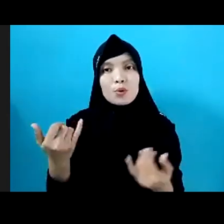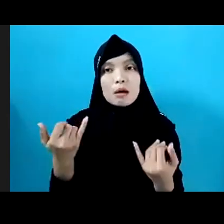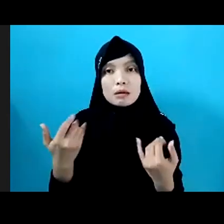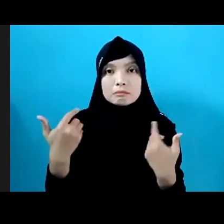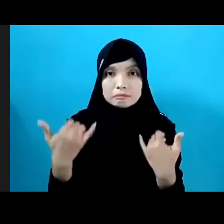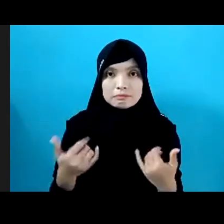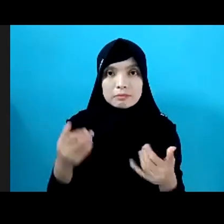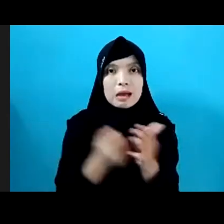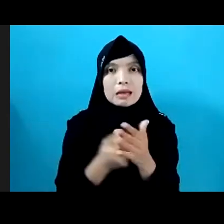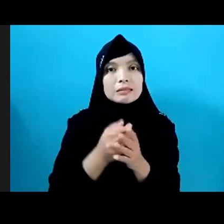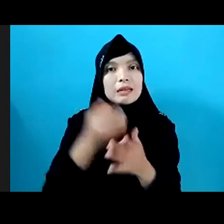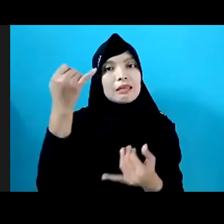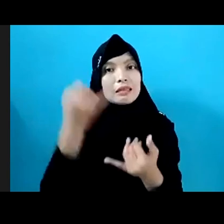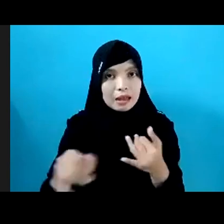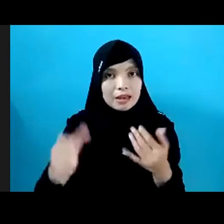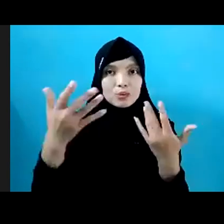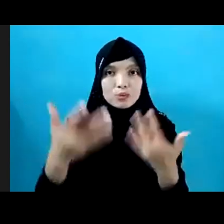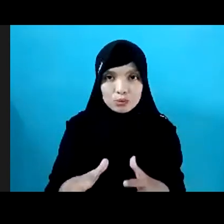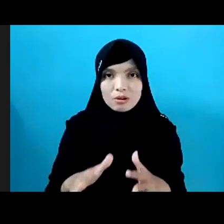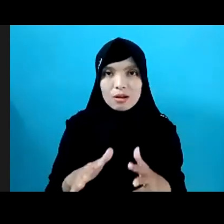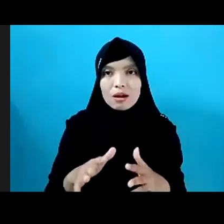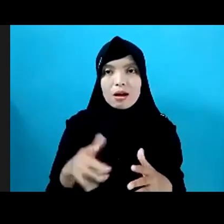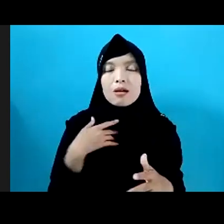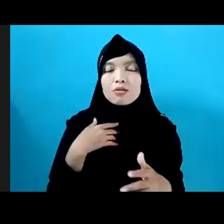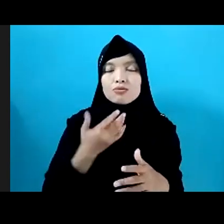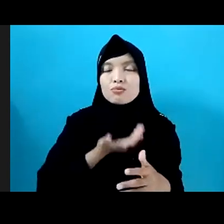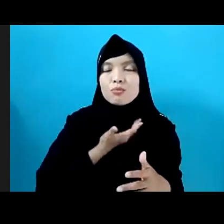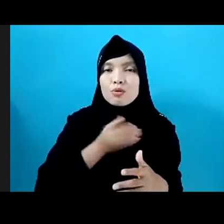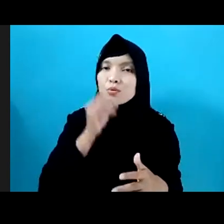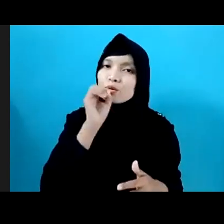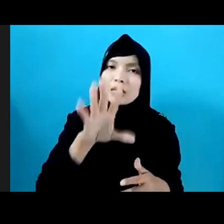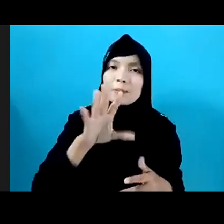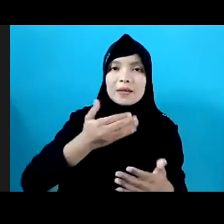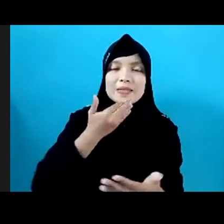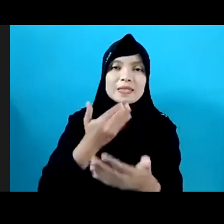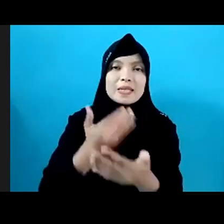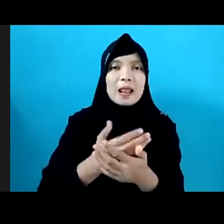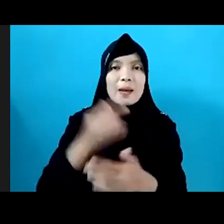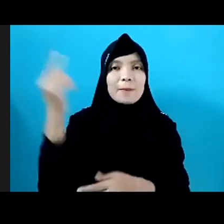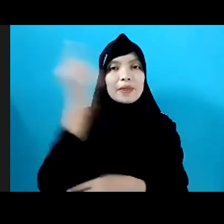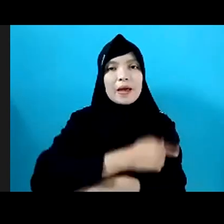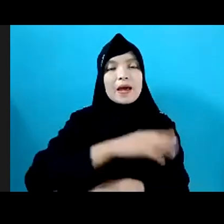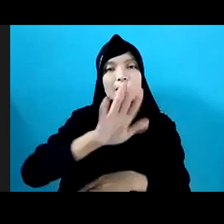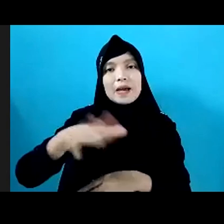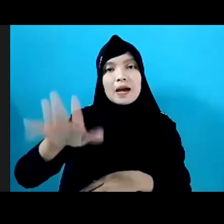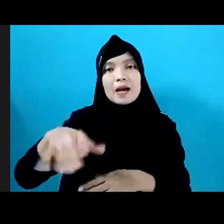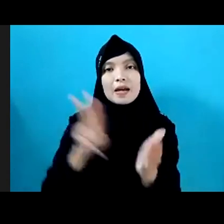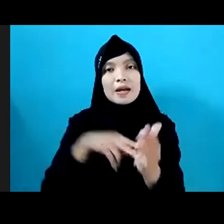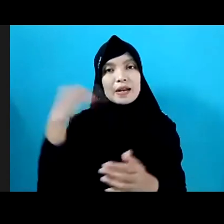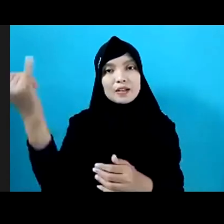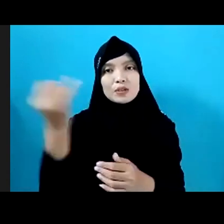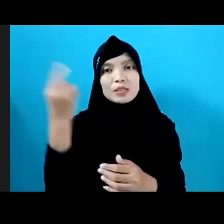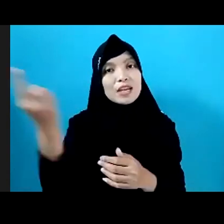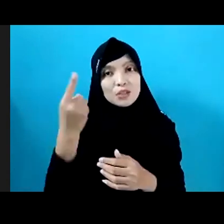acara pada hari ini. Sekali lagi saya ingin mengucapkan selamat hari anak nasional. Kita berharap